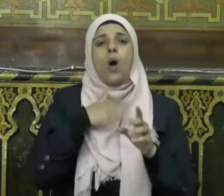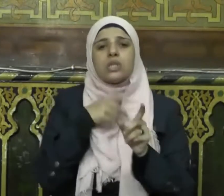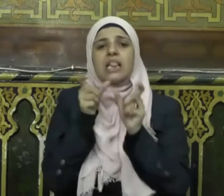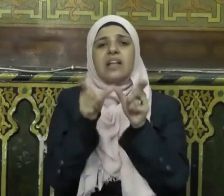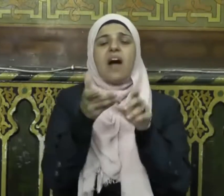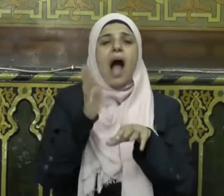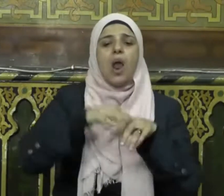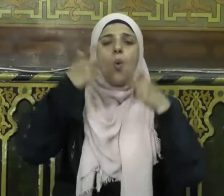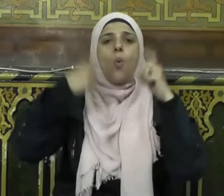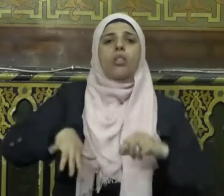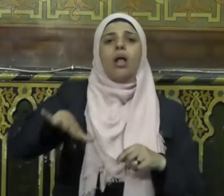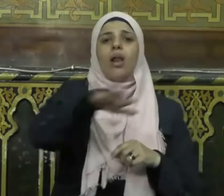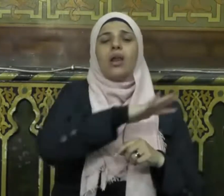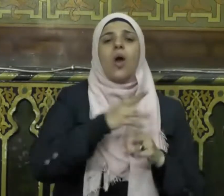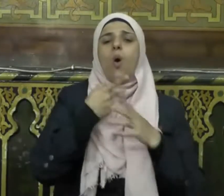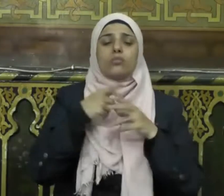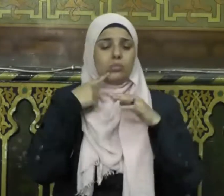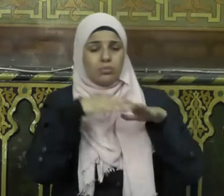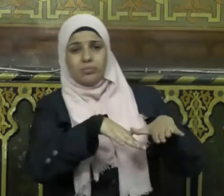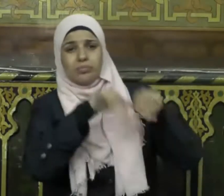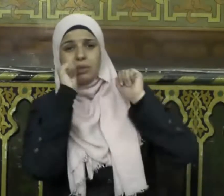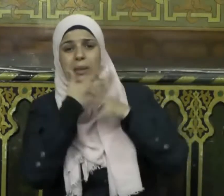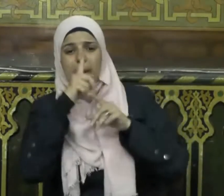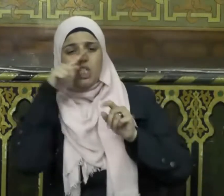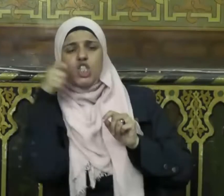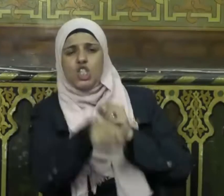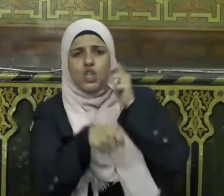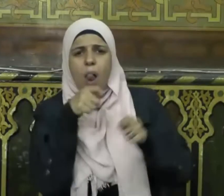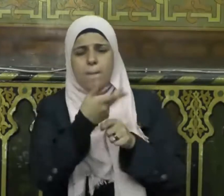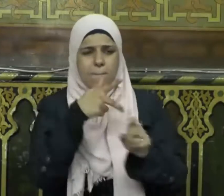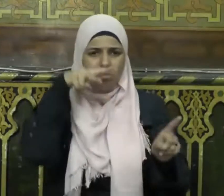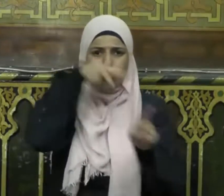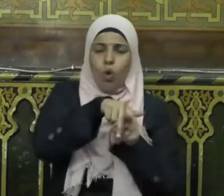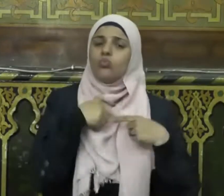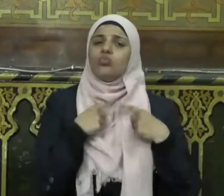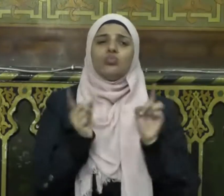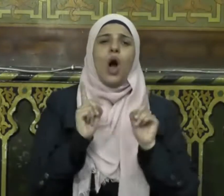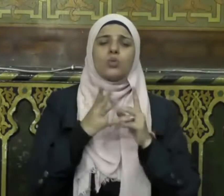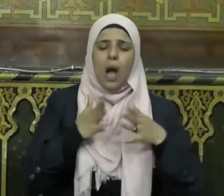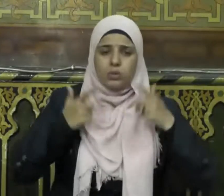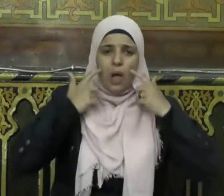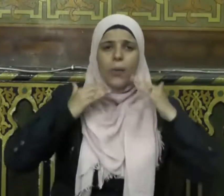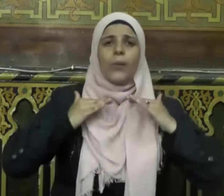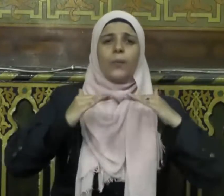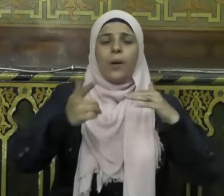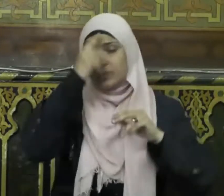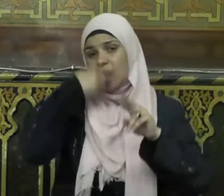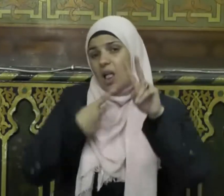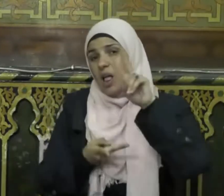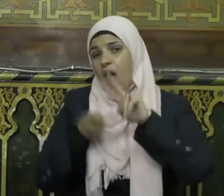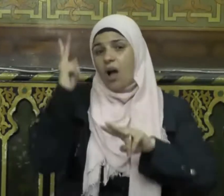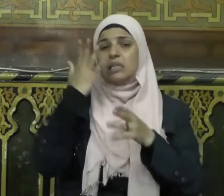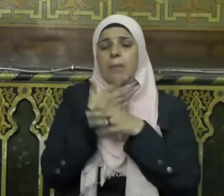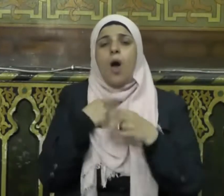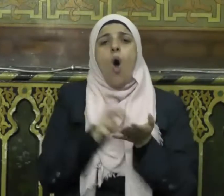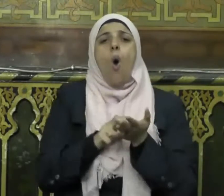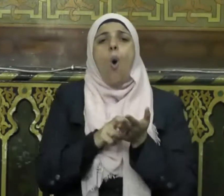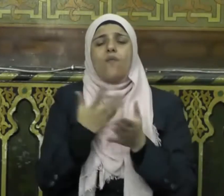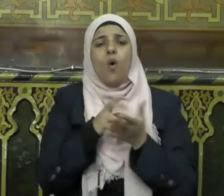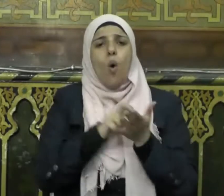عن الأوطان وعدم تركها لظالم أو معتد وإنما كانت هجرة من دار خوف إلى